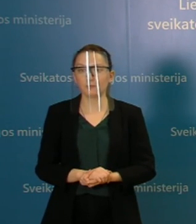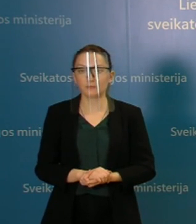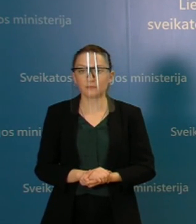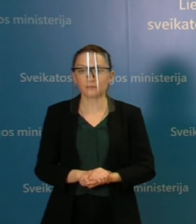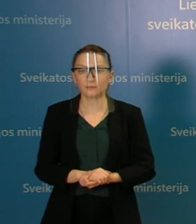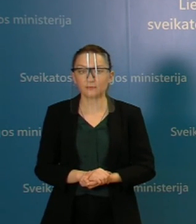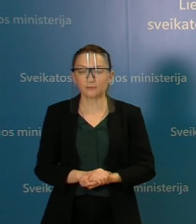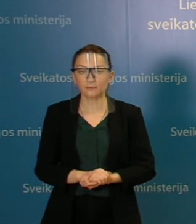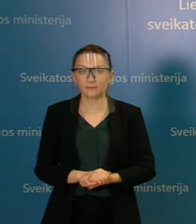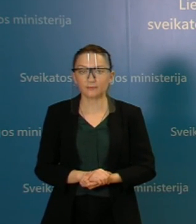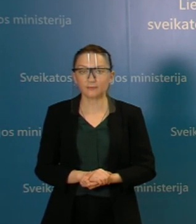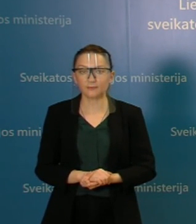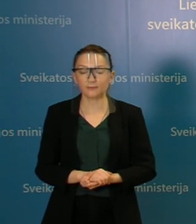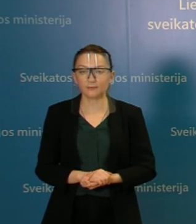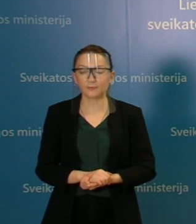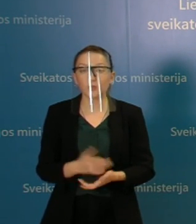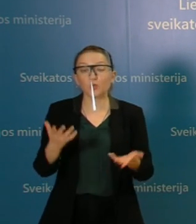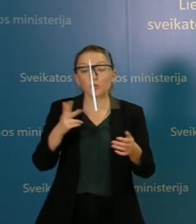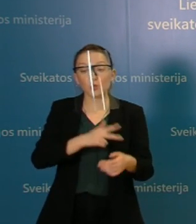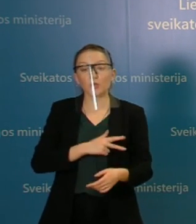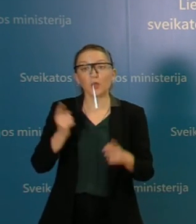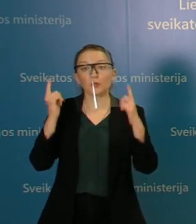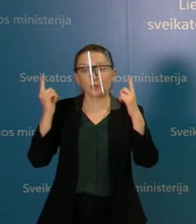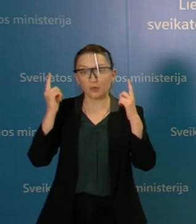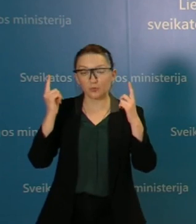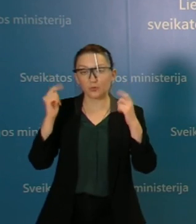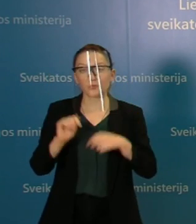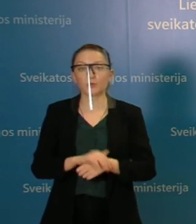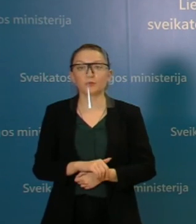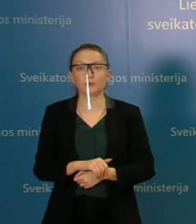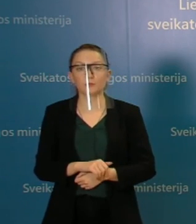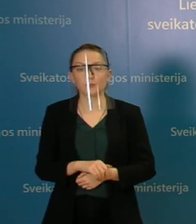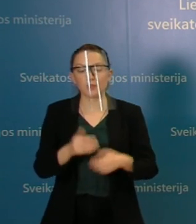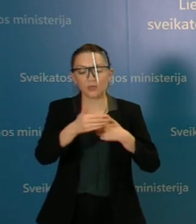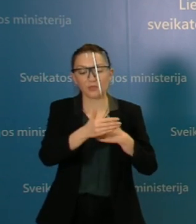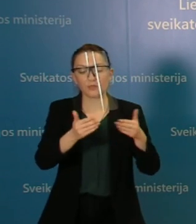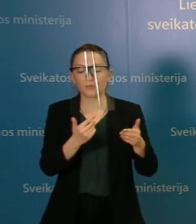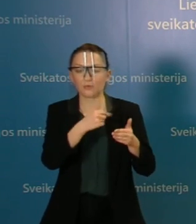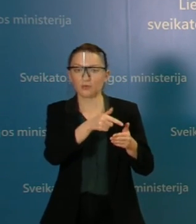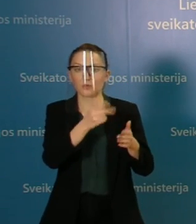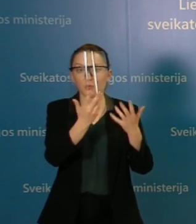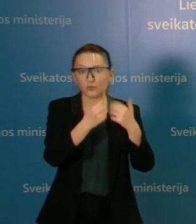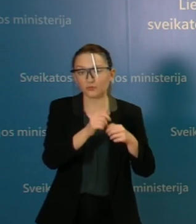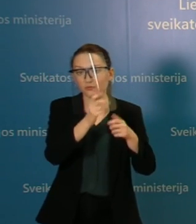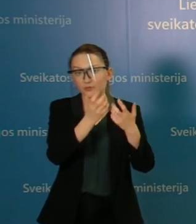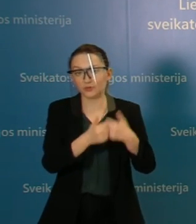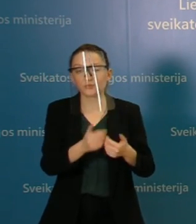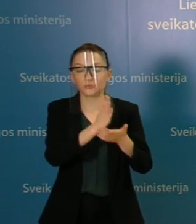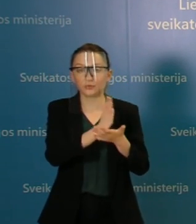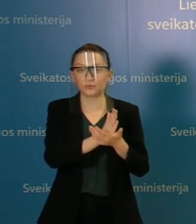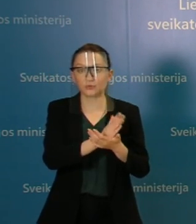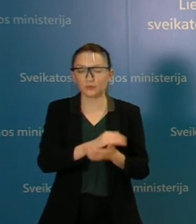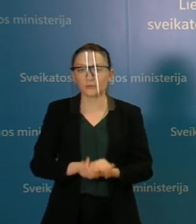socialinės apsaugos sistema. Ir mes negalim